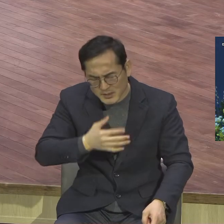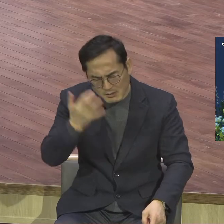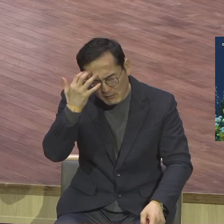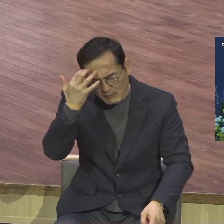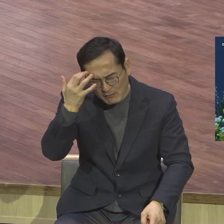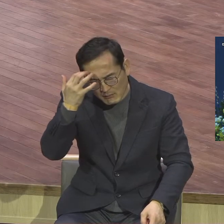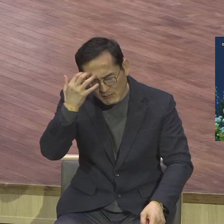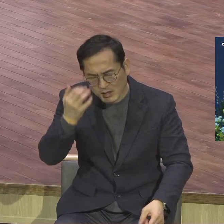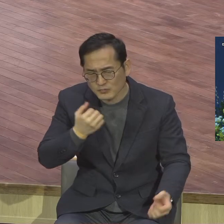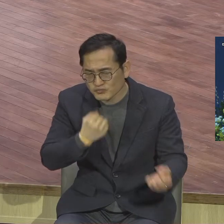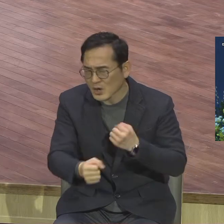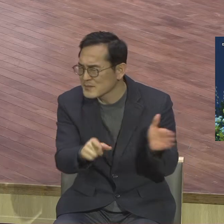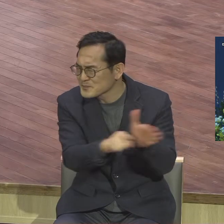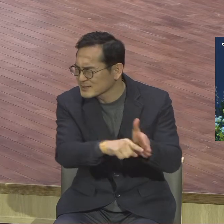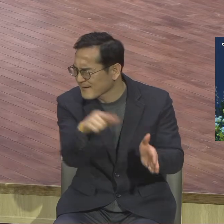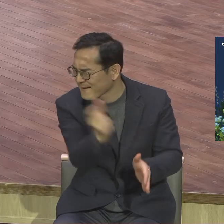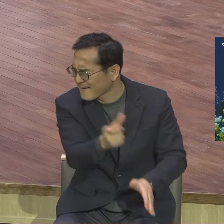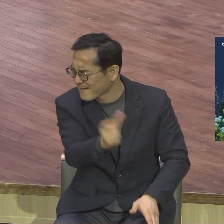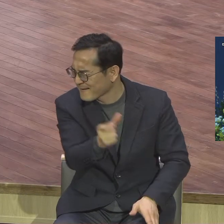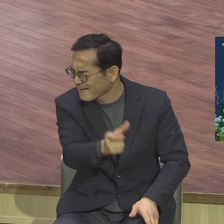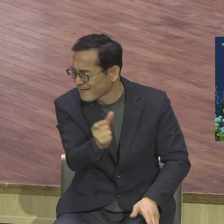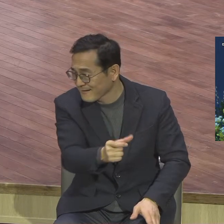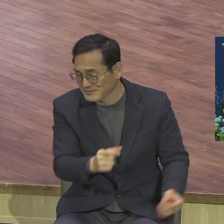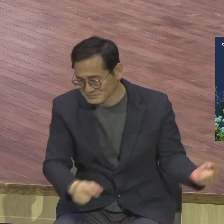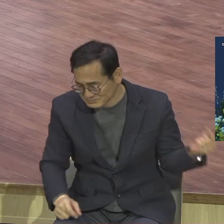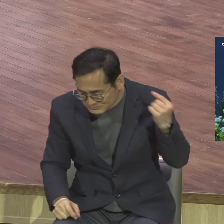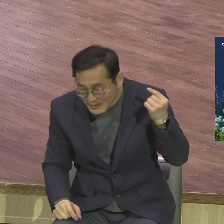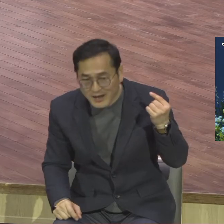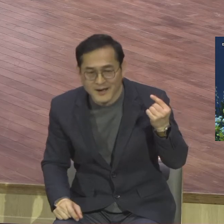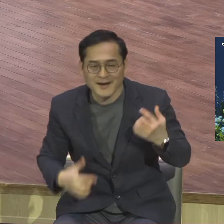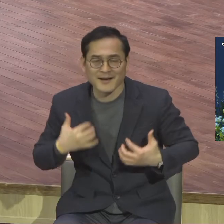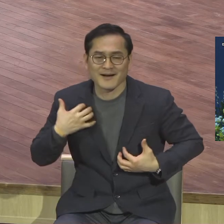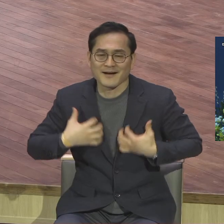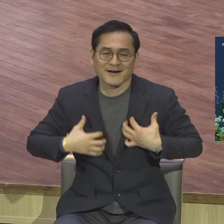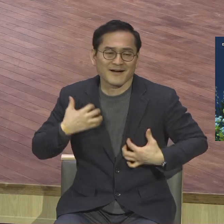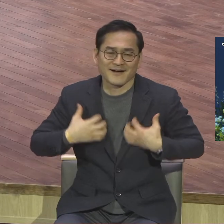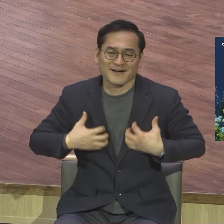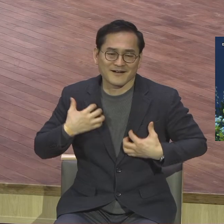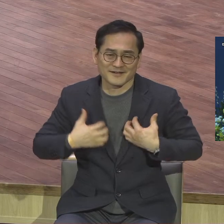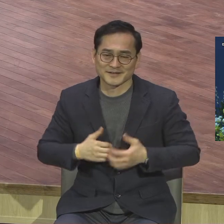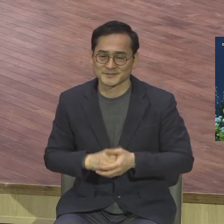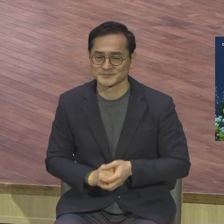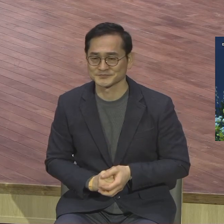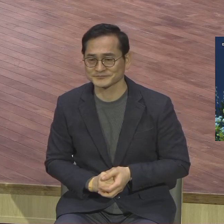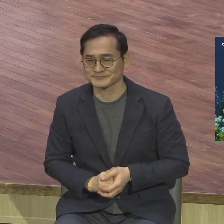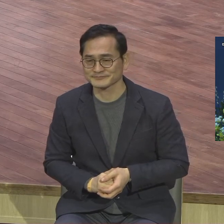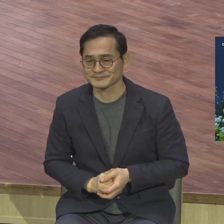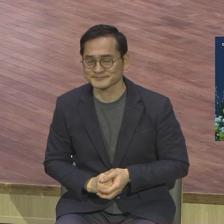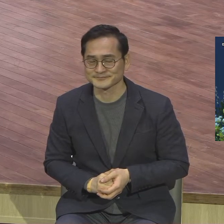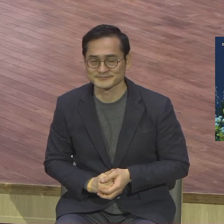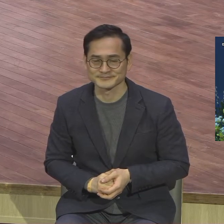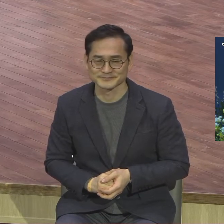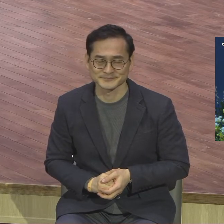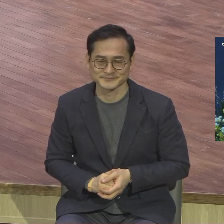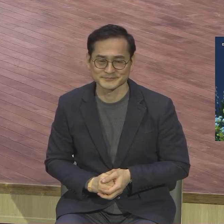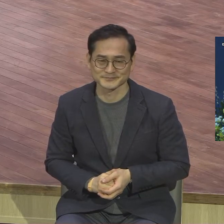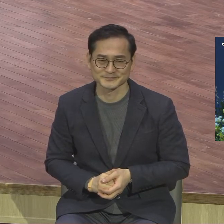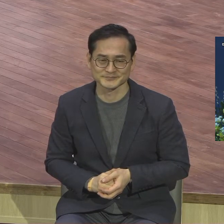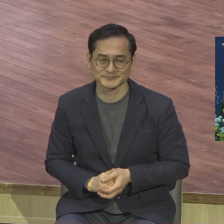믿음을 굳게 그렇게 지키고 있었던 것입니다 이 소식을 접한 이 사도 바울이 큰 위로를